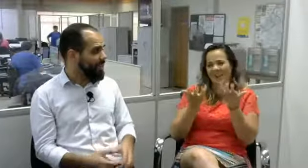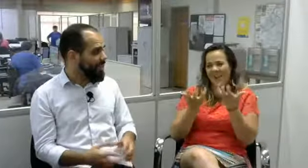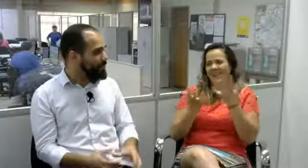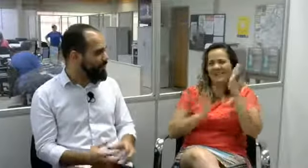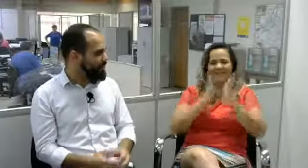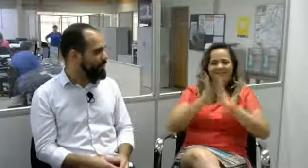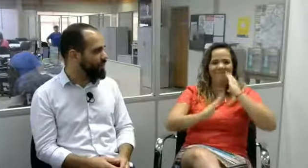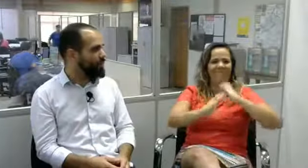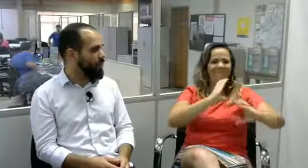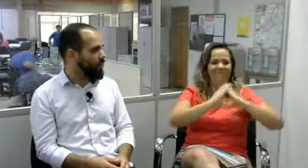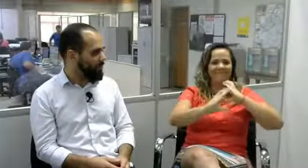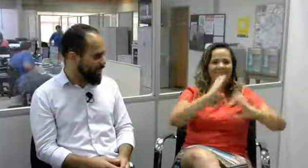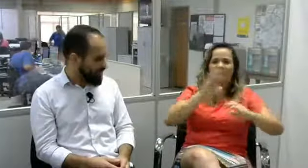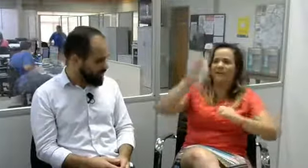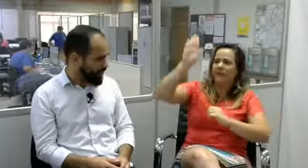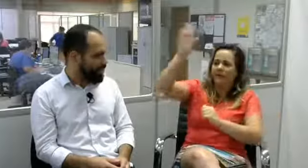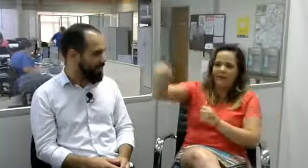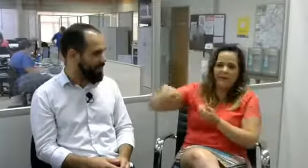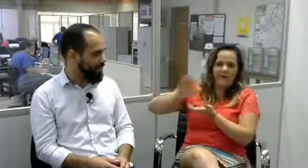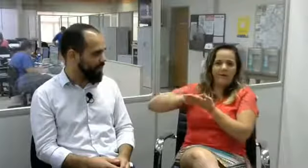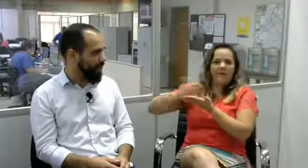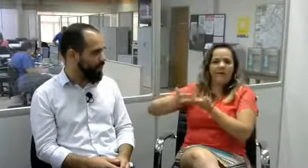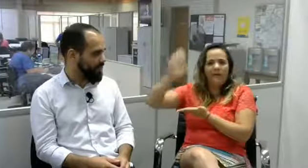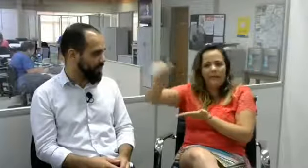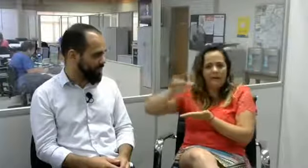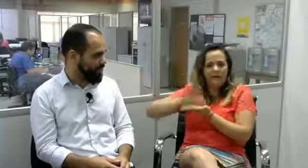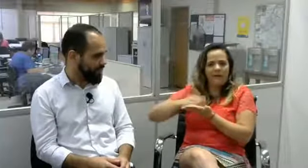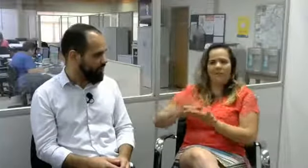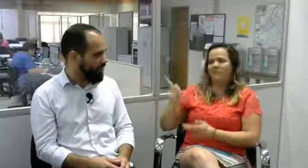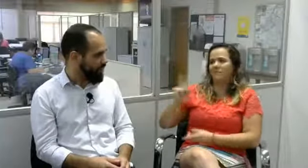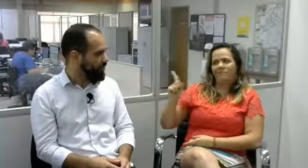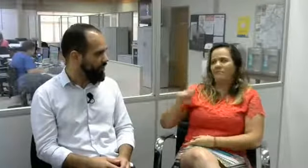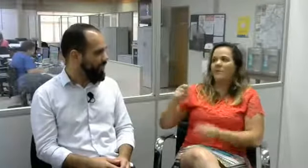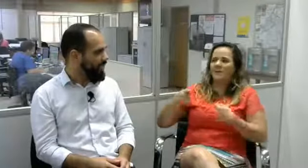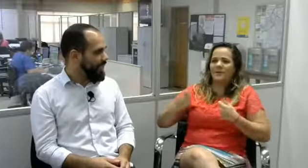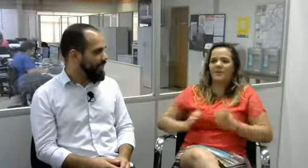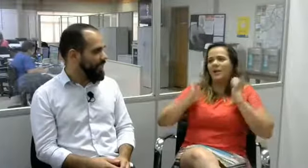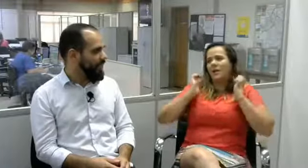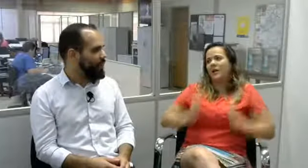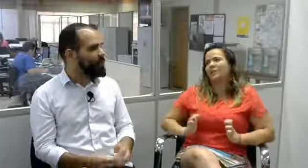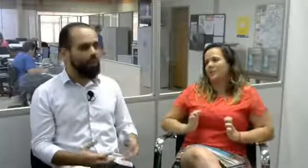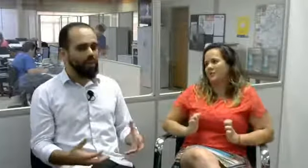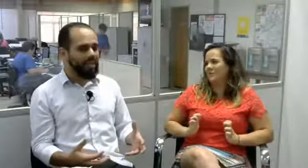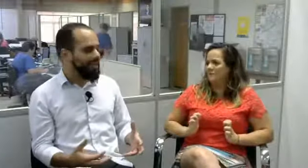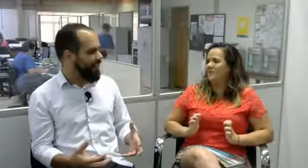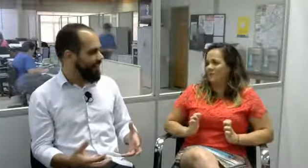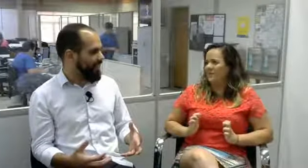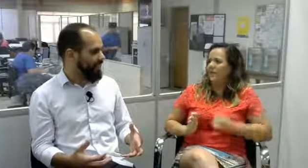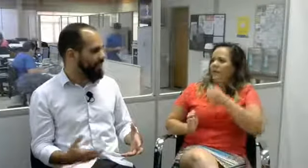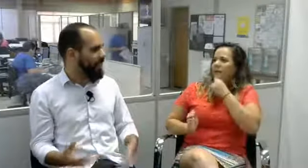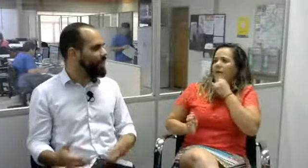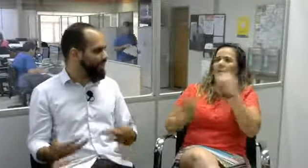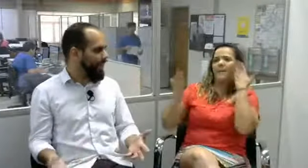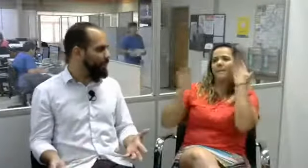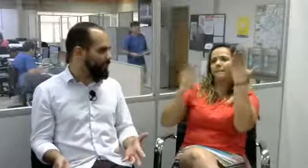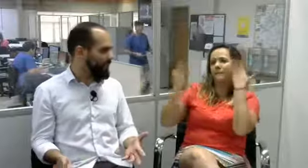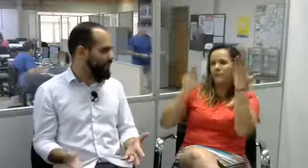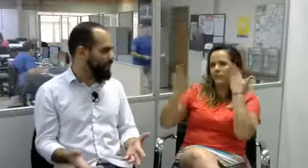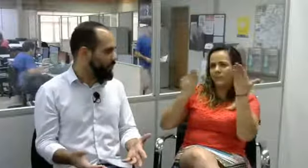imprescindível a comunicação para explicar o que está se sentindo. E não é bom que se tenha um intérprete, por exemplo, no